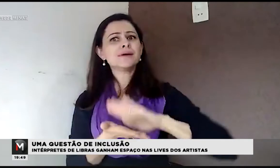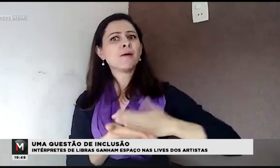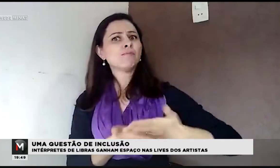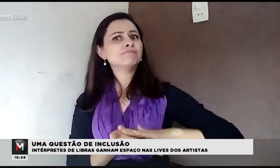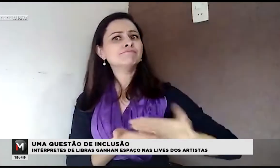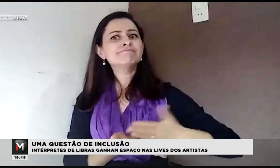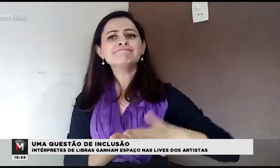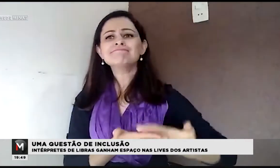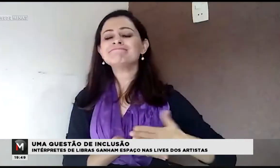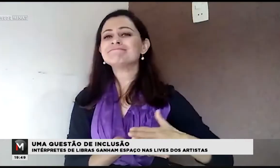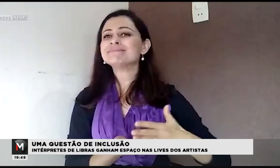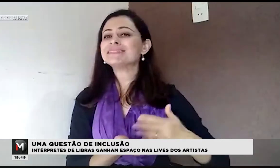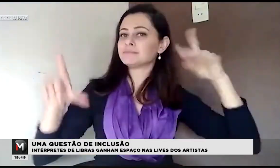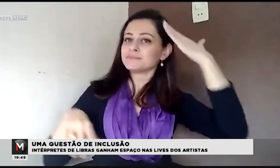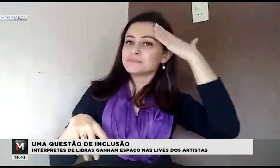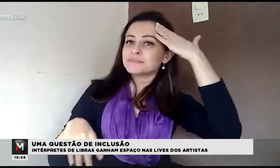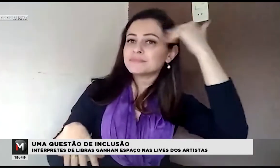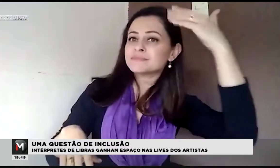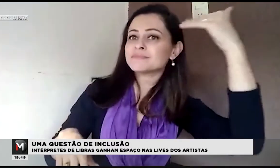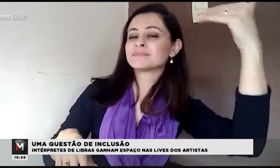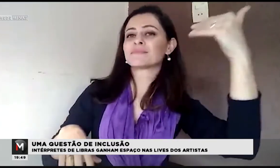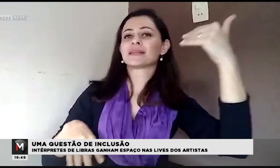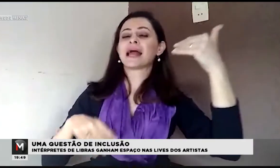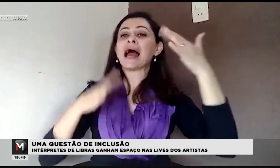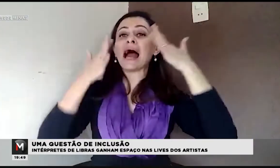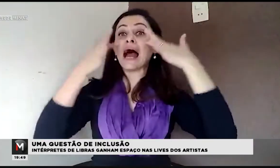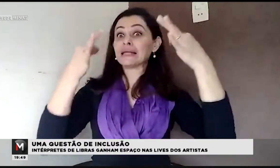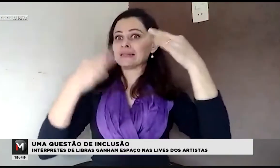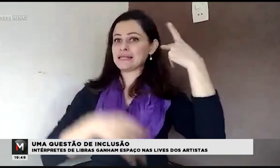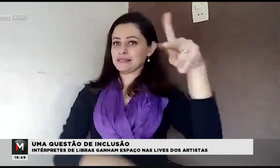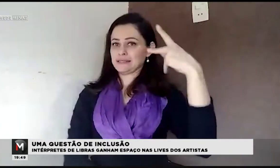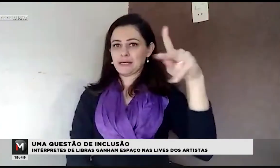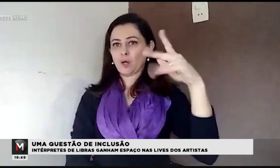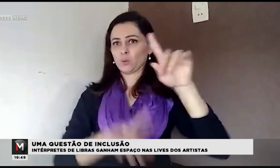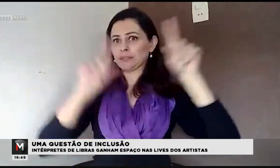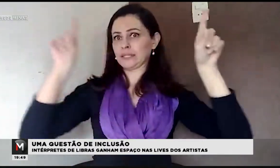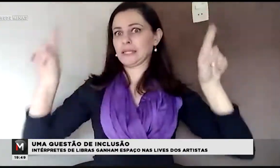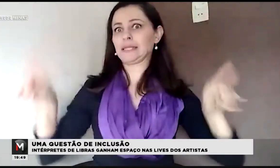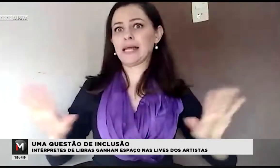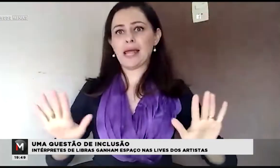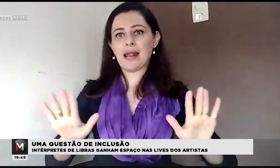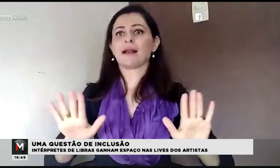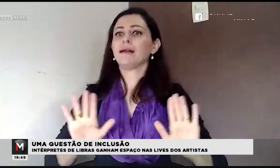no intérprete? Eu sei que o famoso, ele precisa ter essa